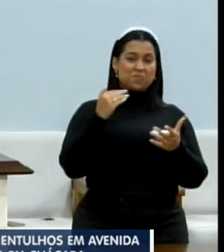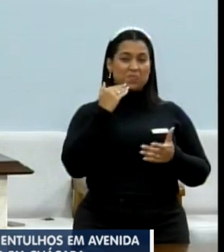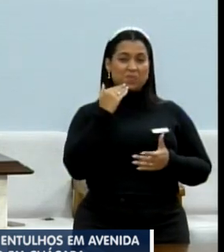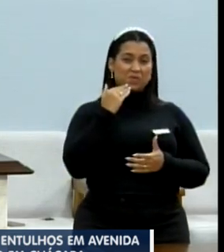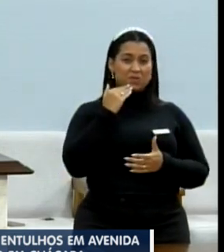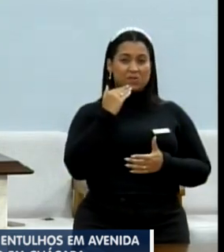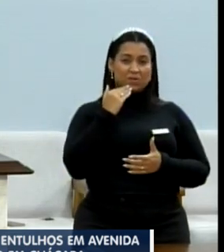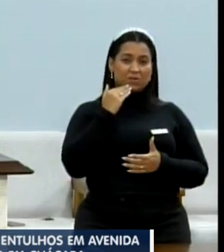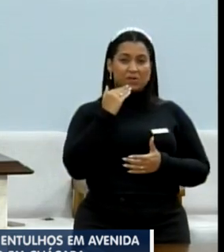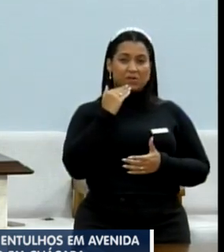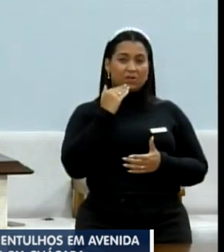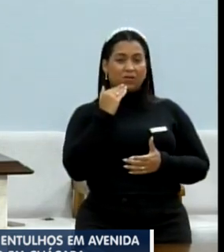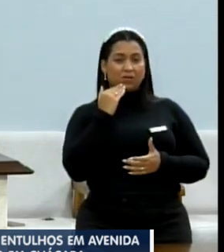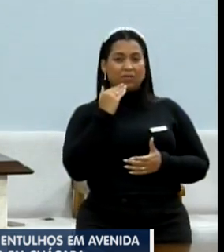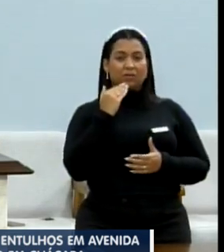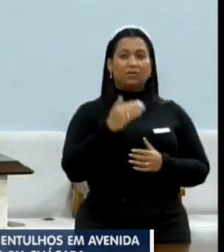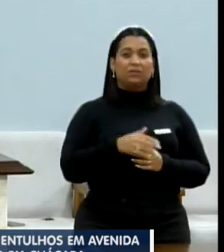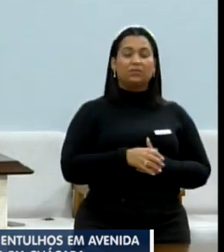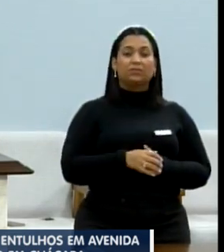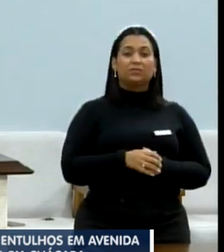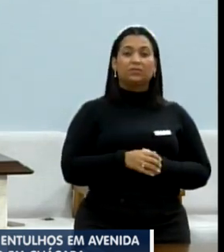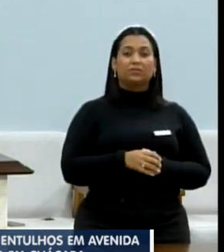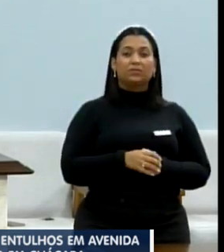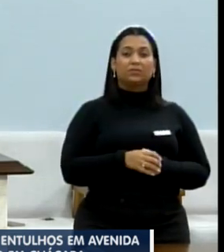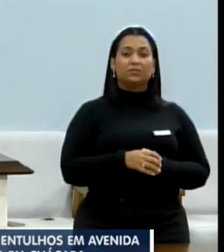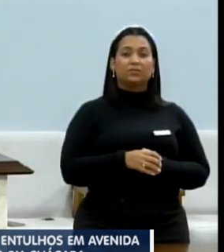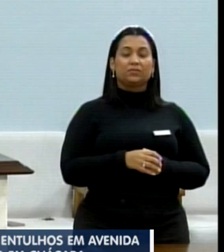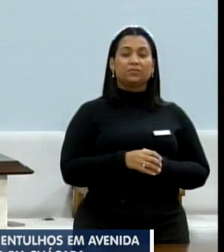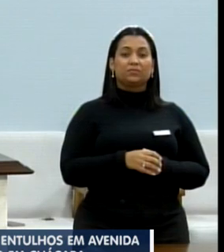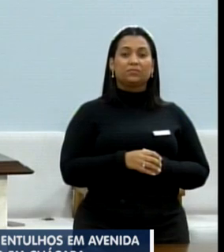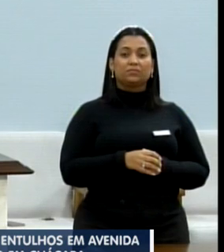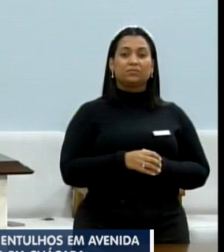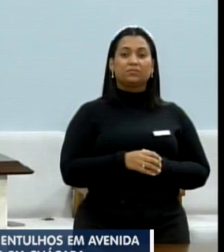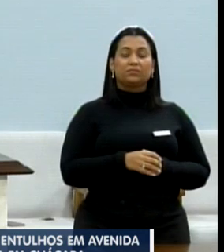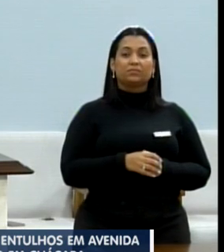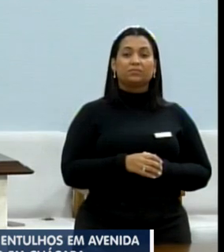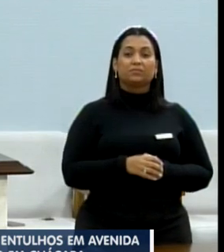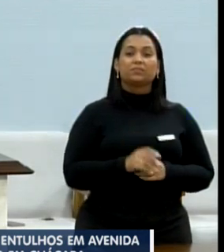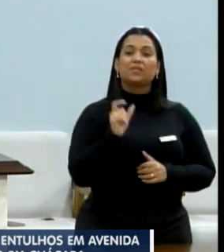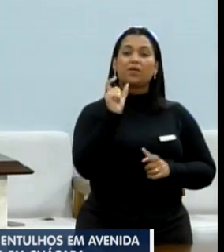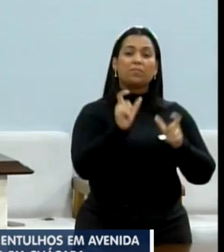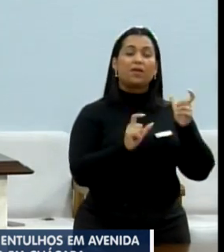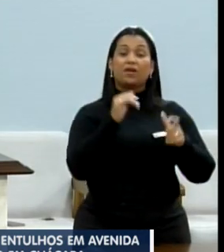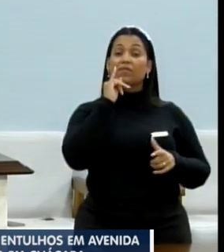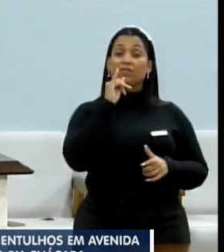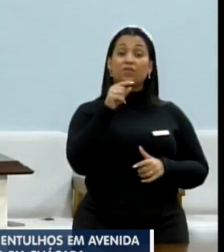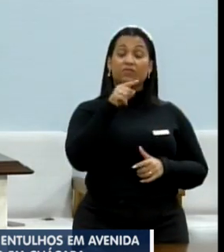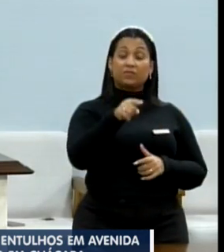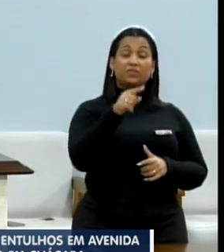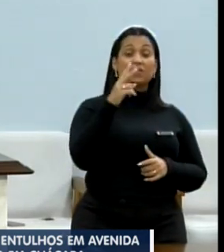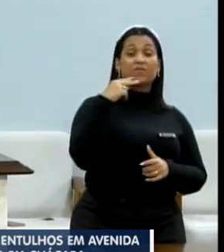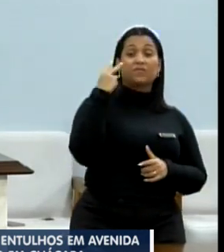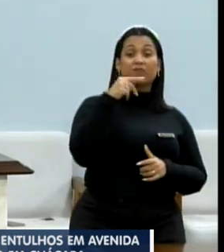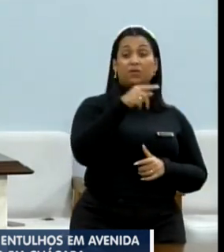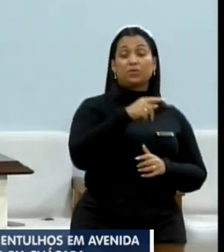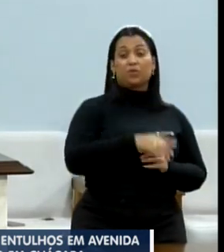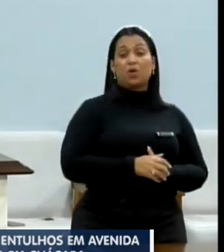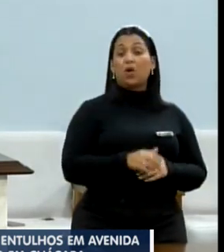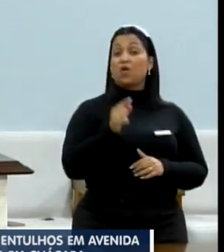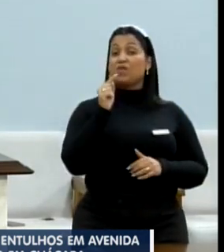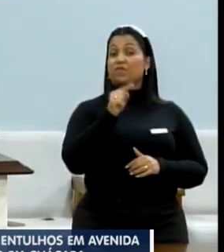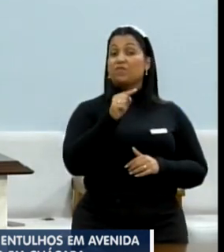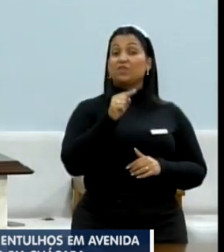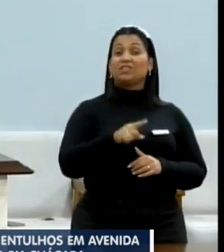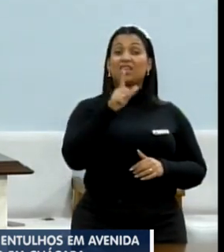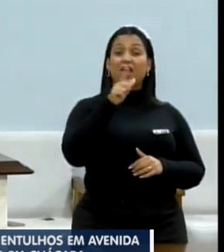bom, não vou falar isso também, porque eu não sou contra quem não tem. As palavras dele dizendo, senhor vereador, o senhor